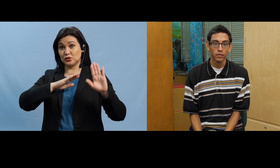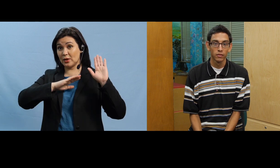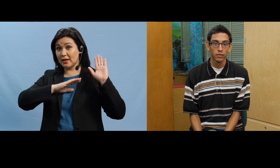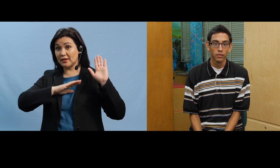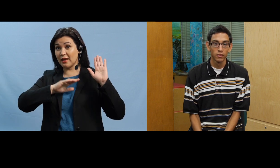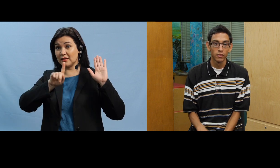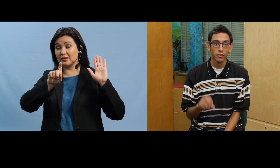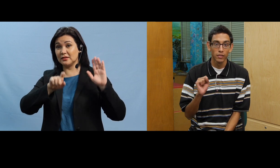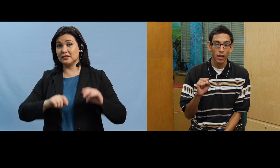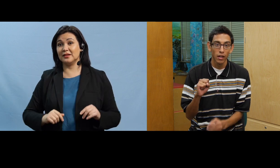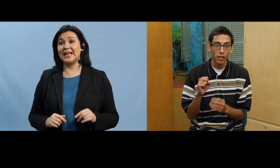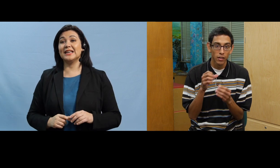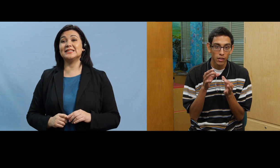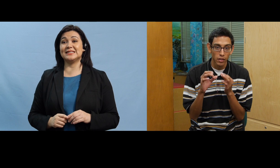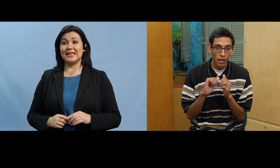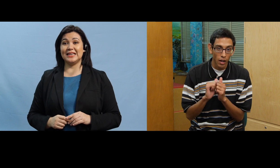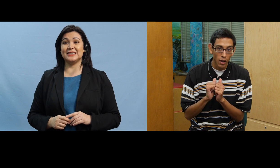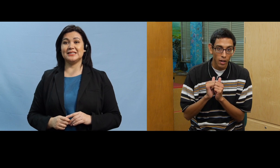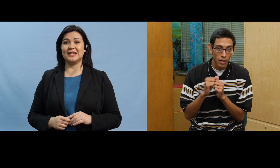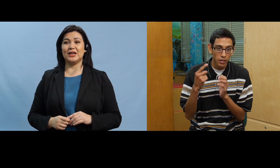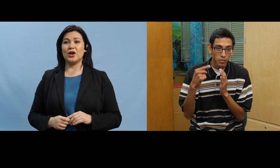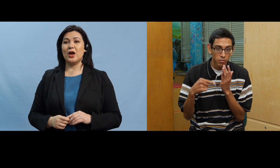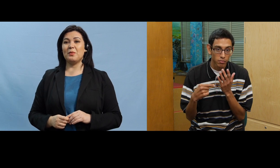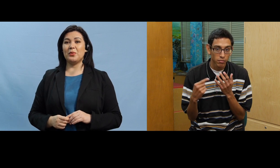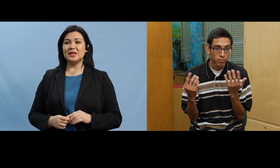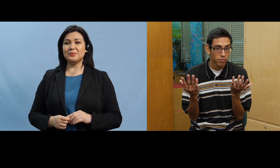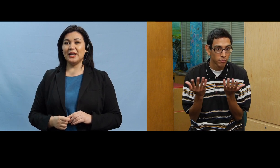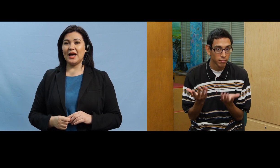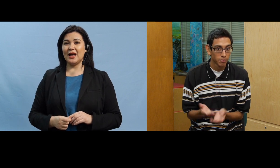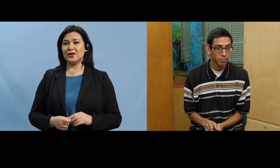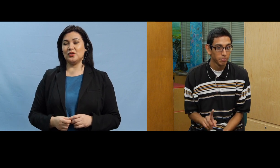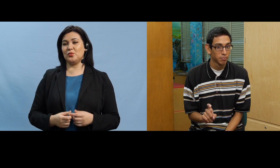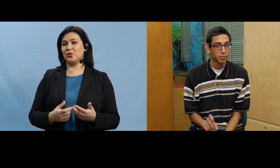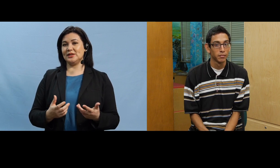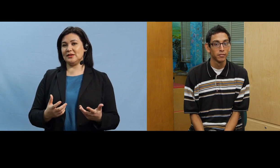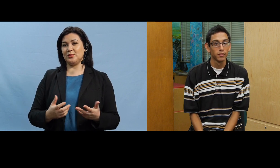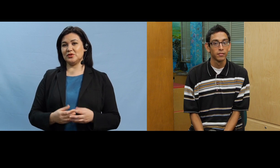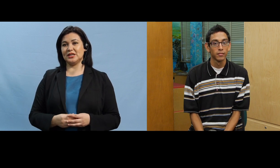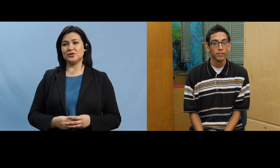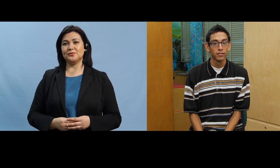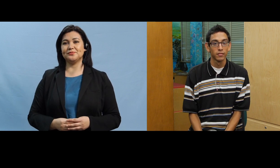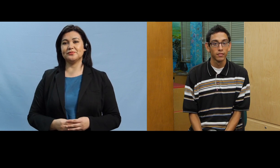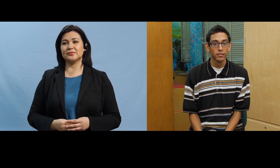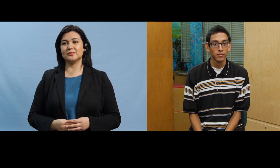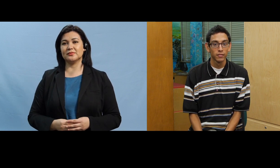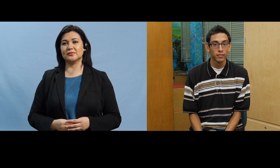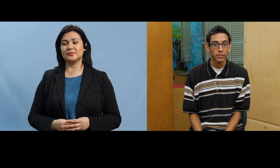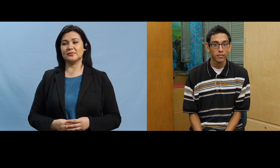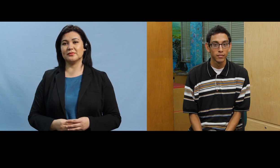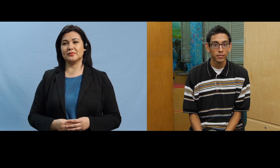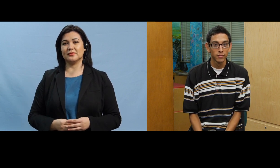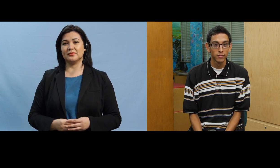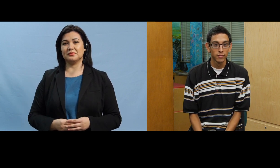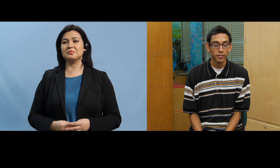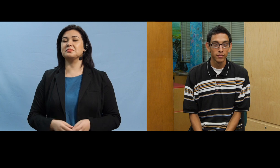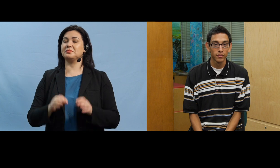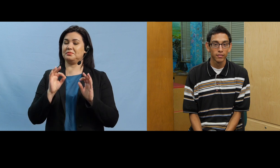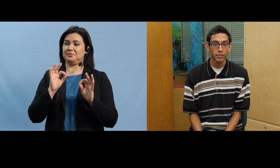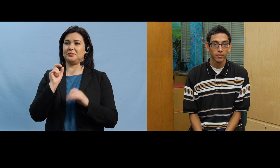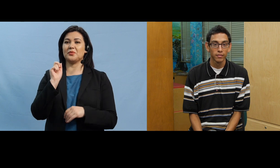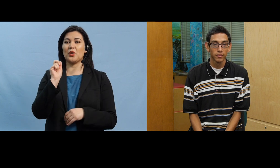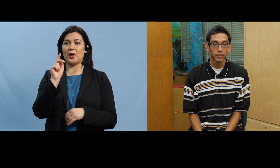sí sí me puede explicar cómo es el proceso ok